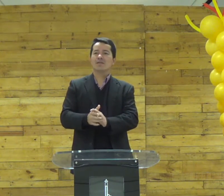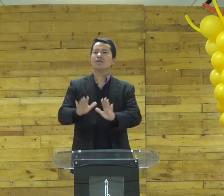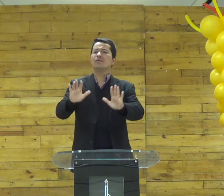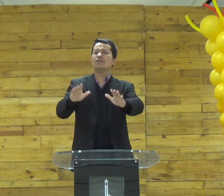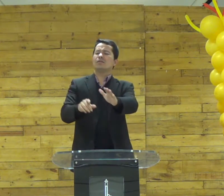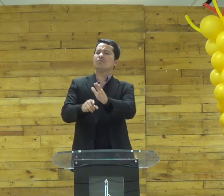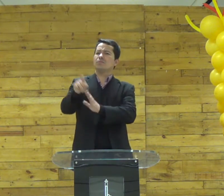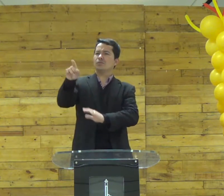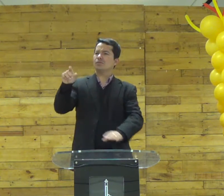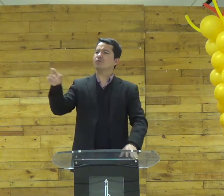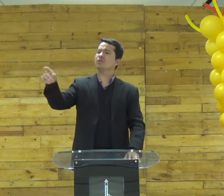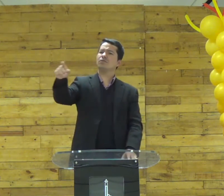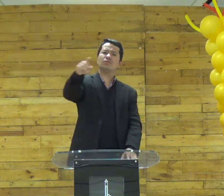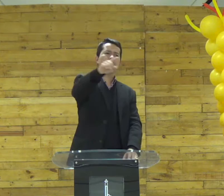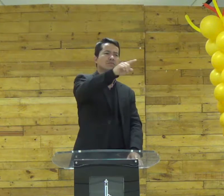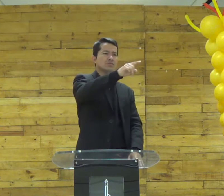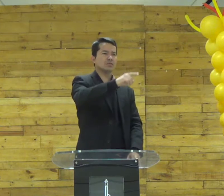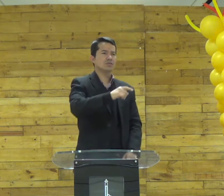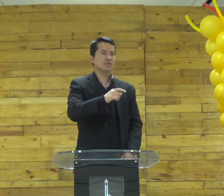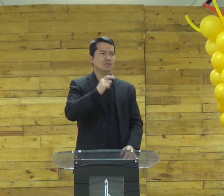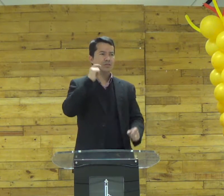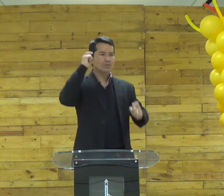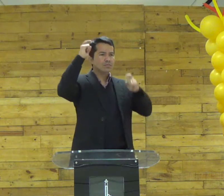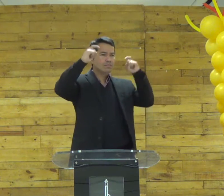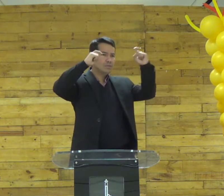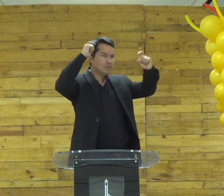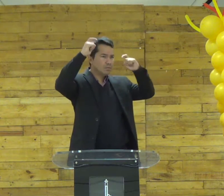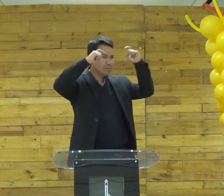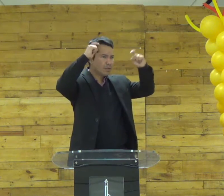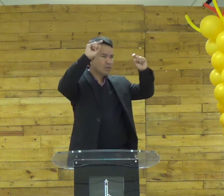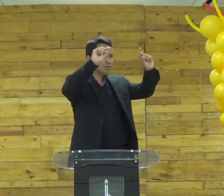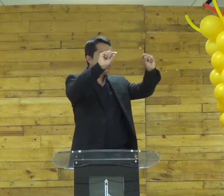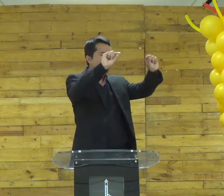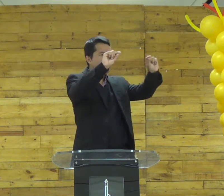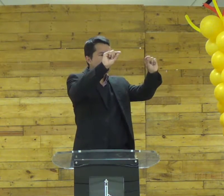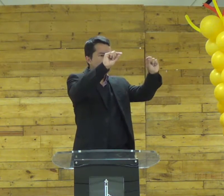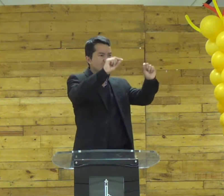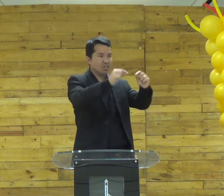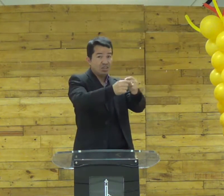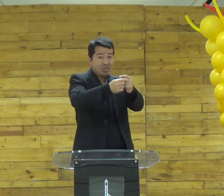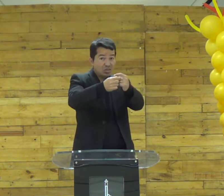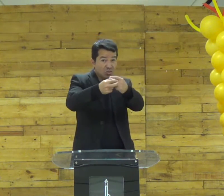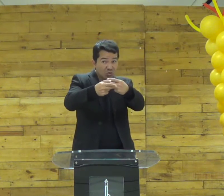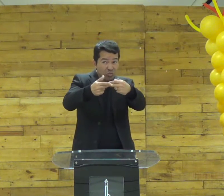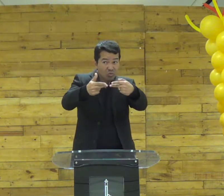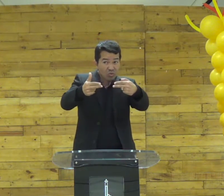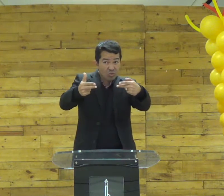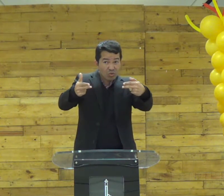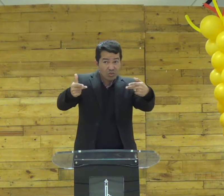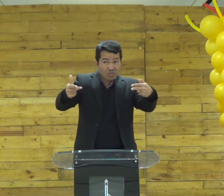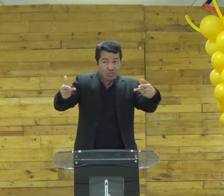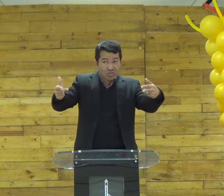mas eu te pergunto você é preocupado com o que? com as coisas